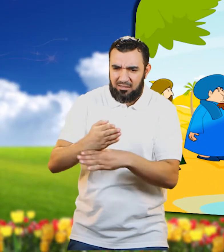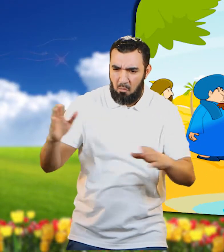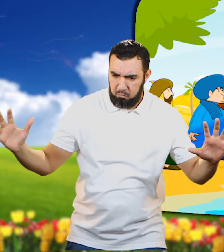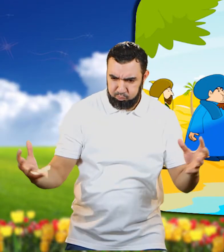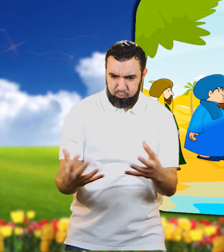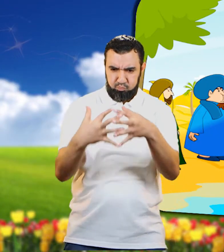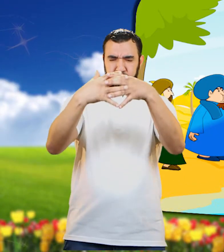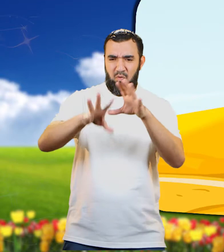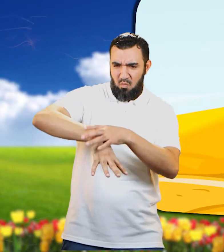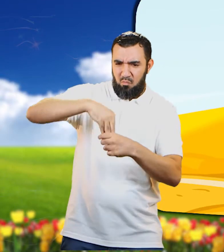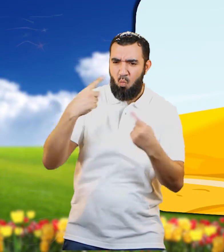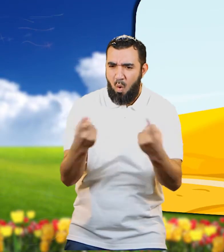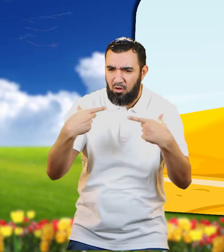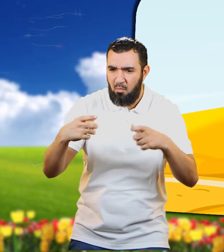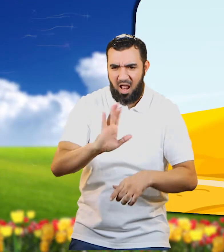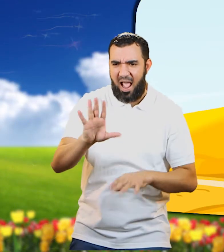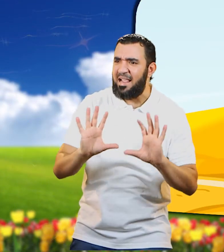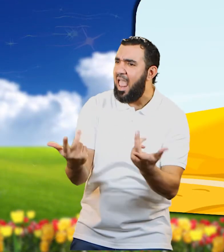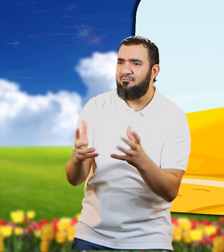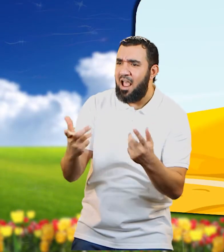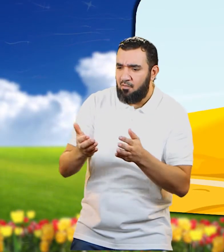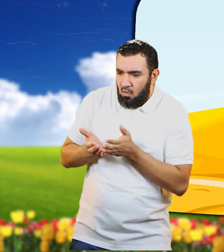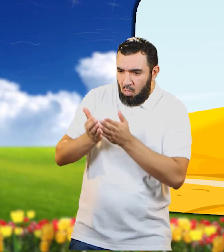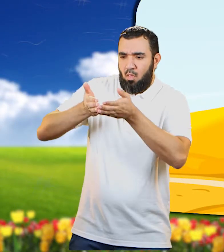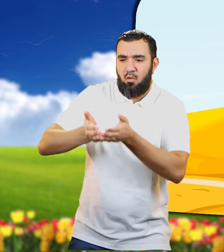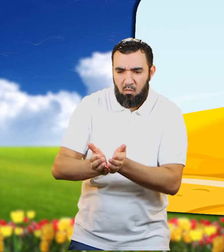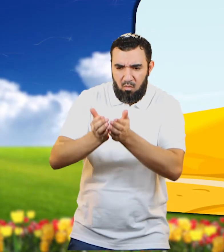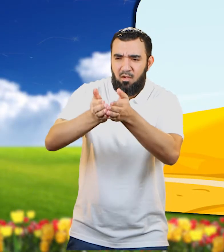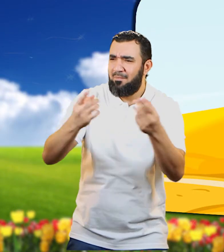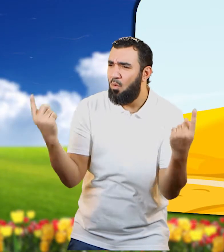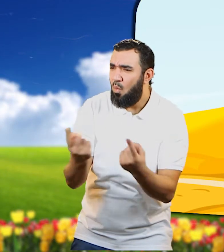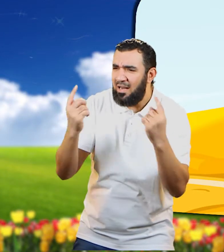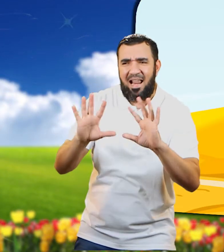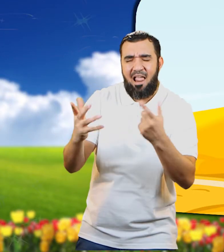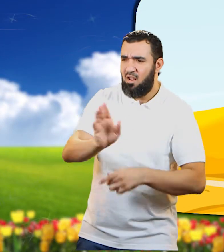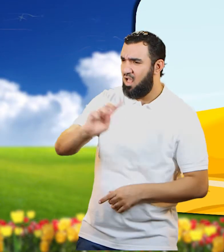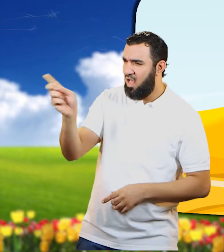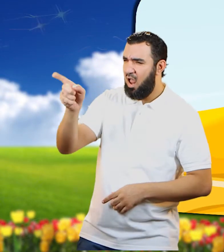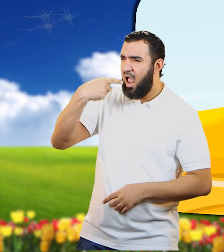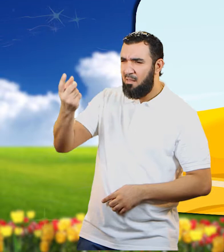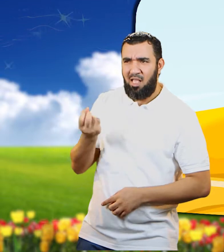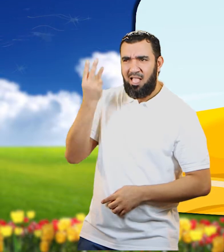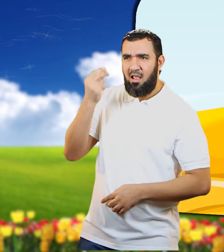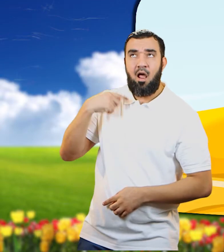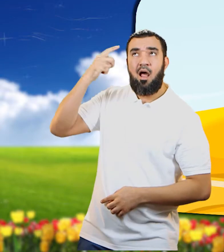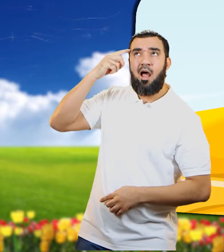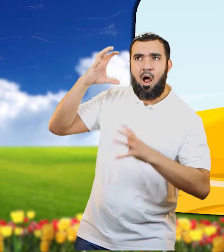يصنعه احد وكيف يتحرك بك دون ان يقوده احد عقلي لا يصدق هذا